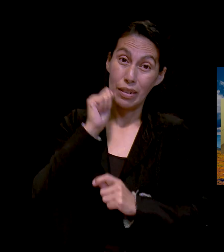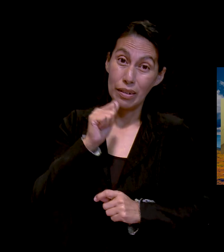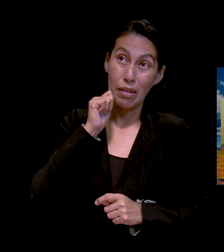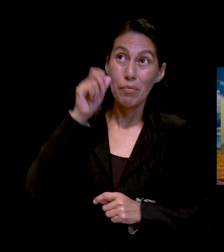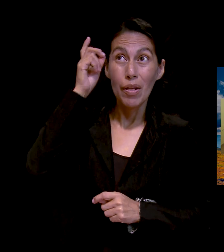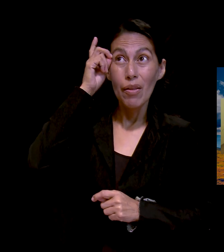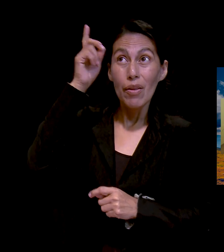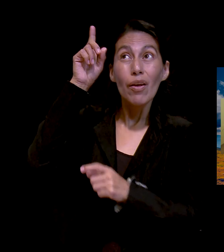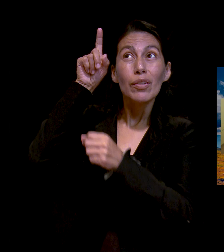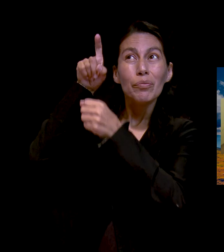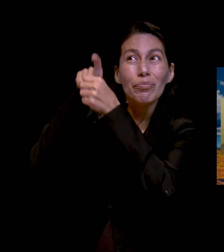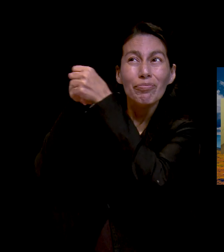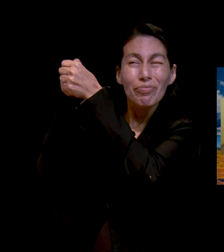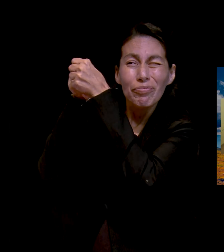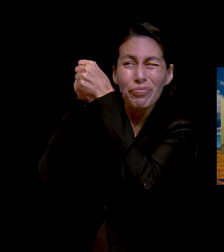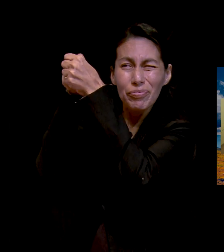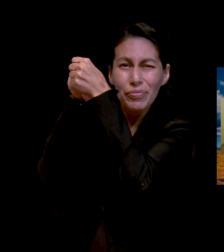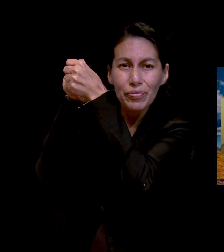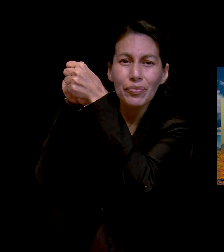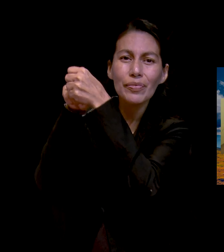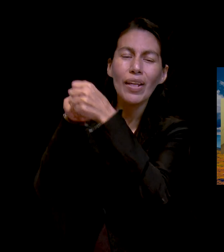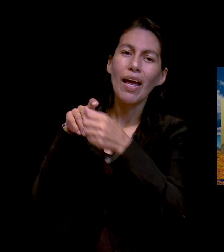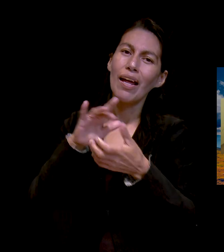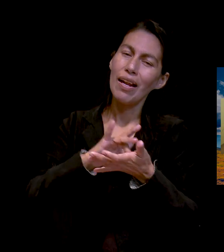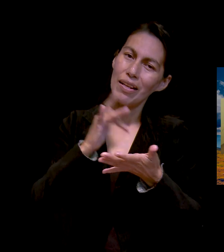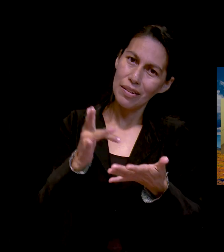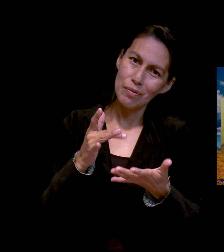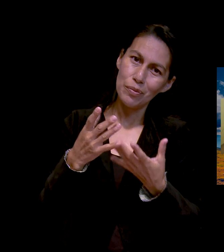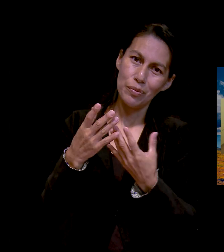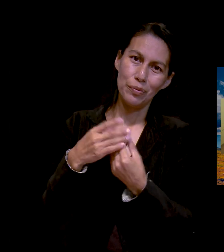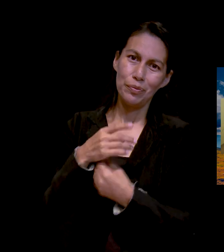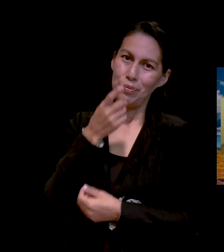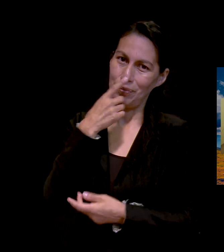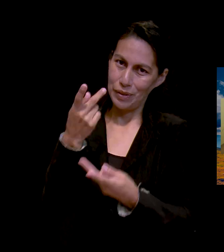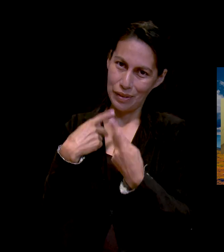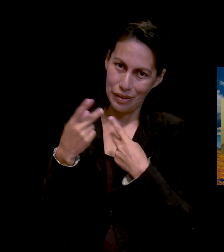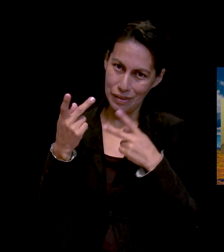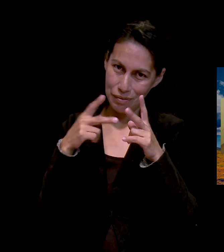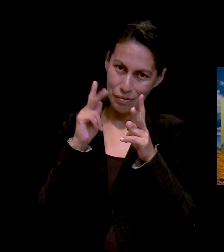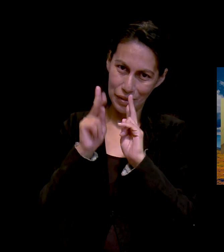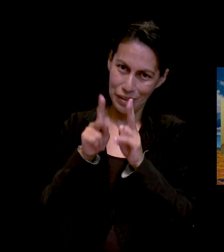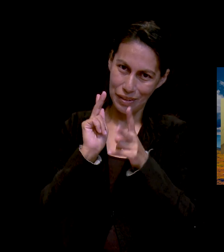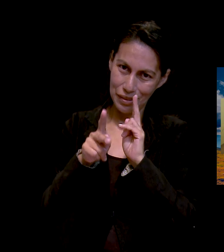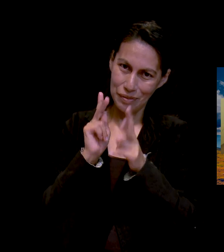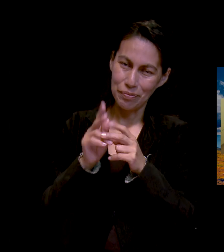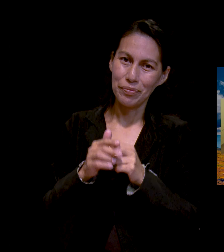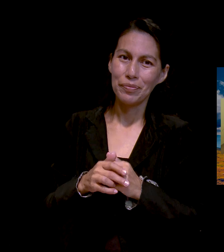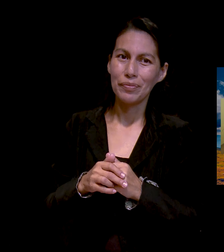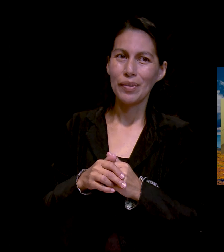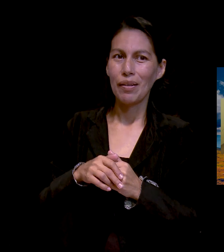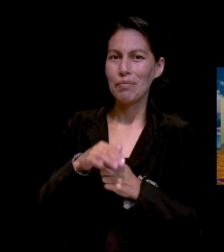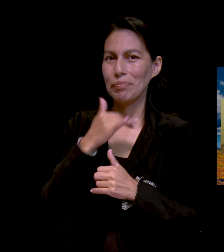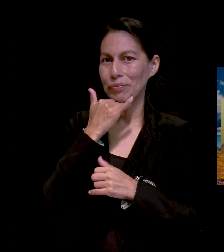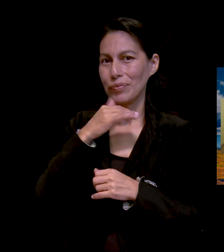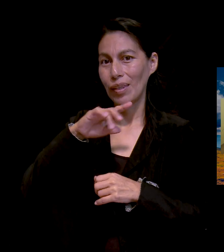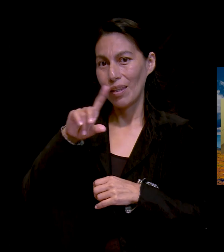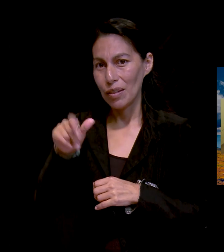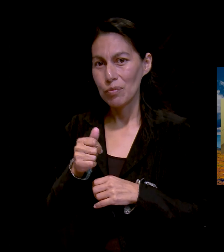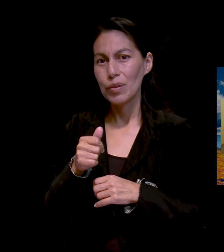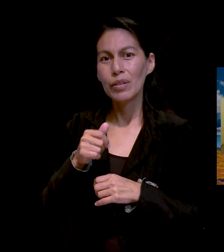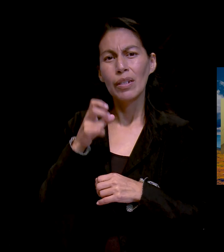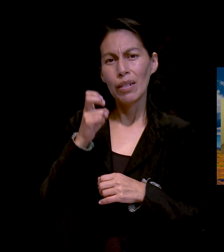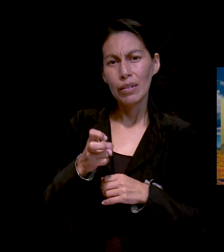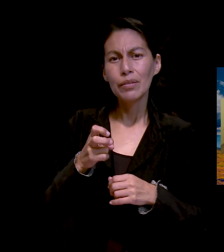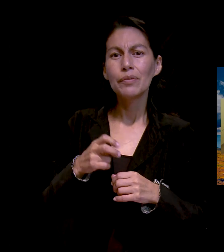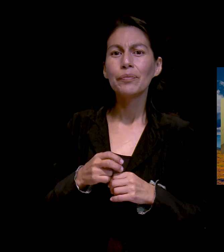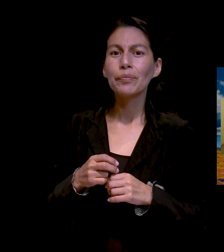Gracias por compartir, perdón. Después de eso, ¿qué pasó? Mi mamá en ese lapso que